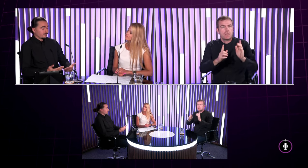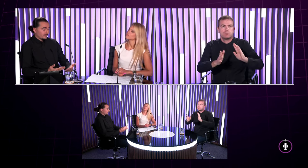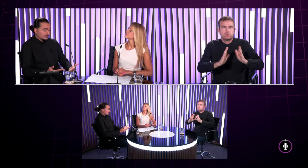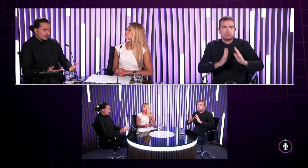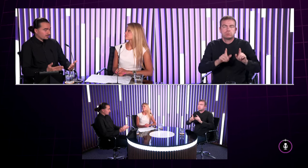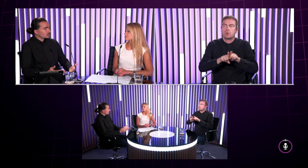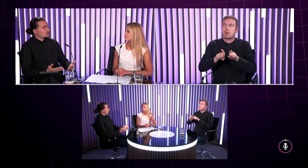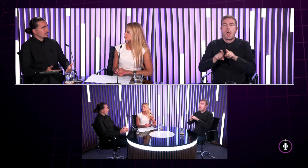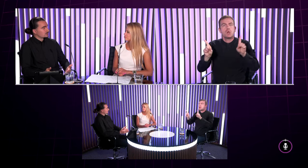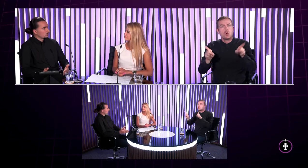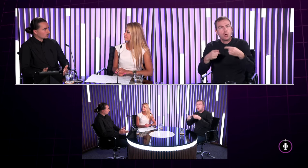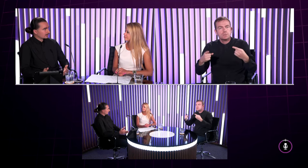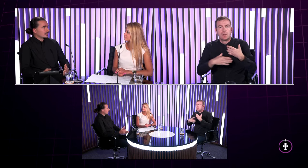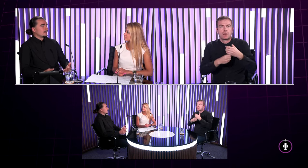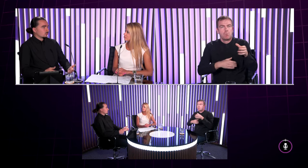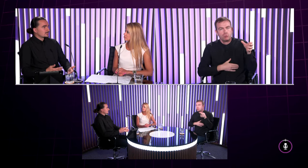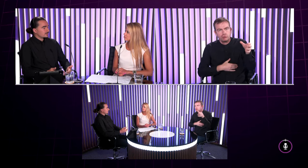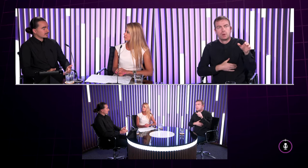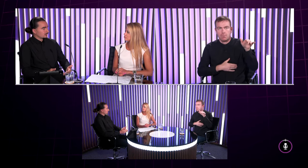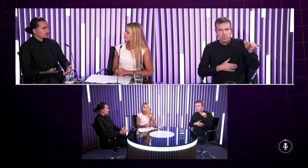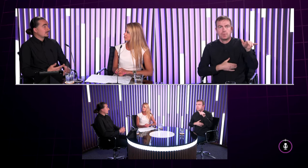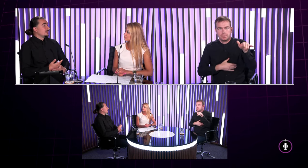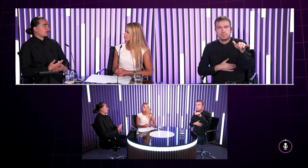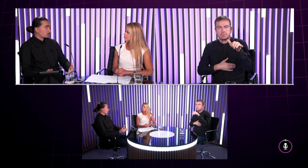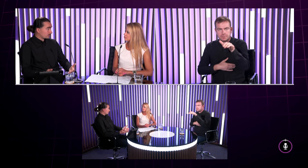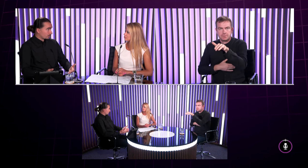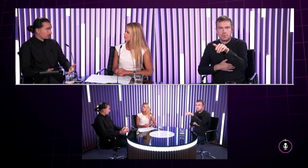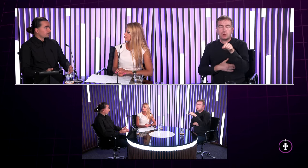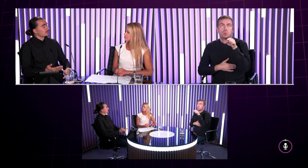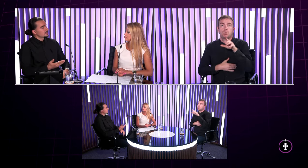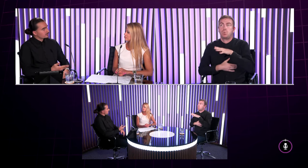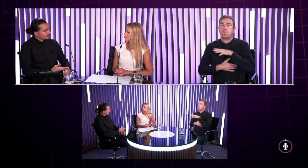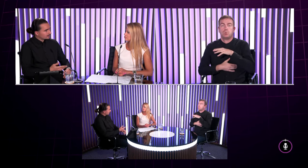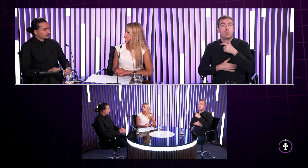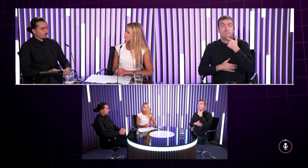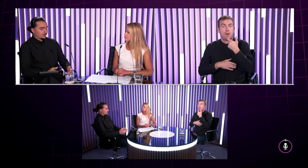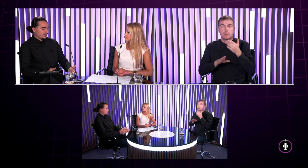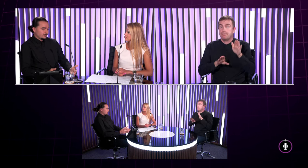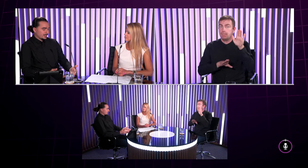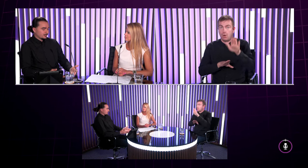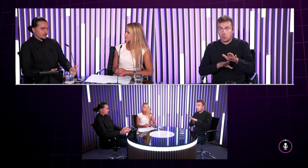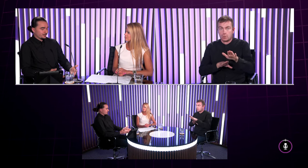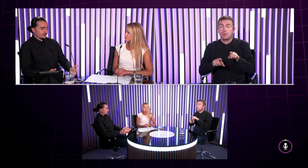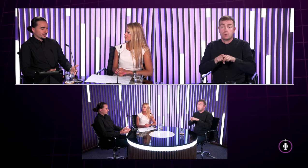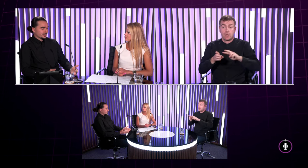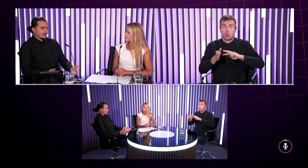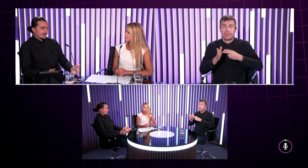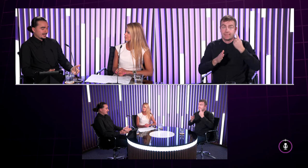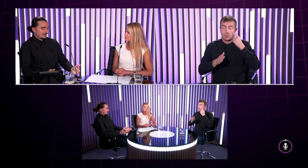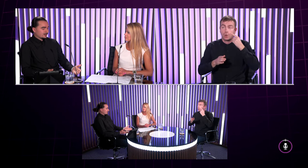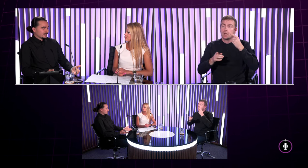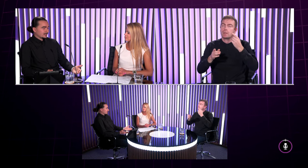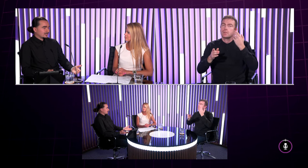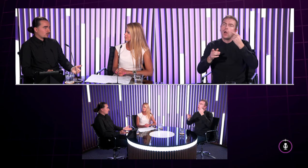viac menej naozaj všetko čo existuje kultúrne tak do istej miery sa tlmočí je obrovský pokrok takisto aj v príjetíto technológií niekedy o cíne hovoril že